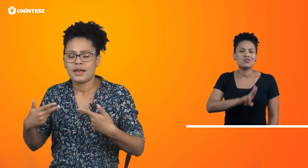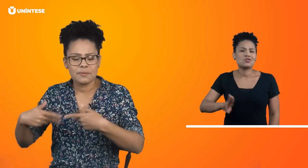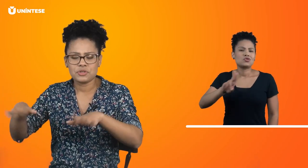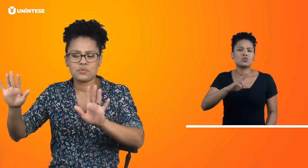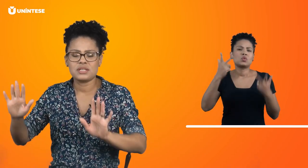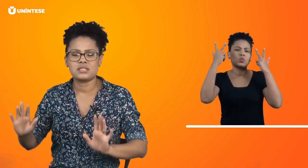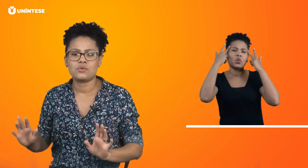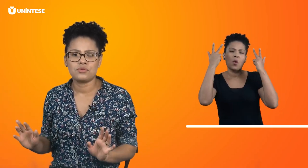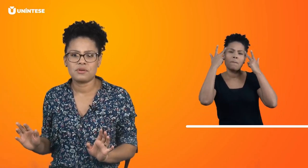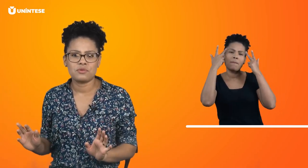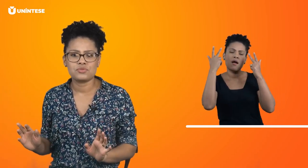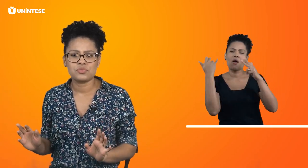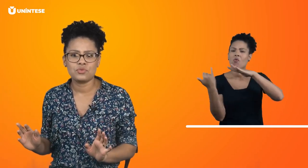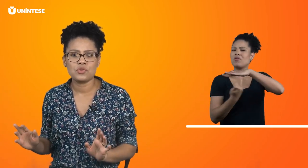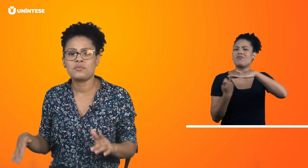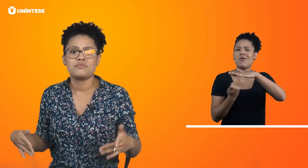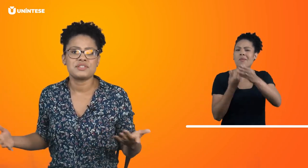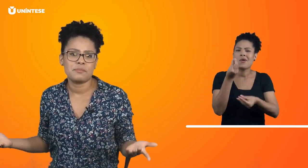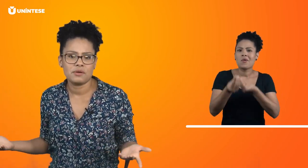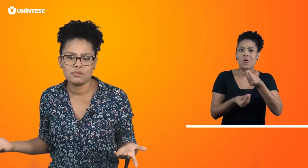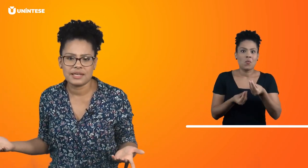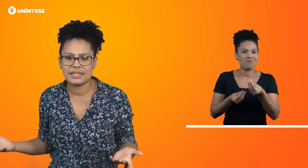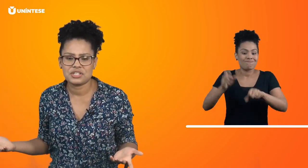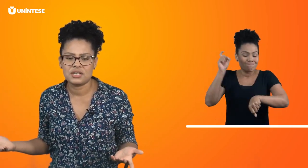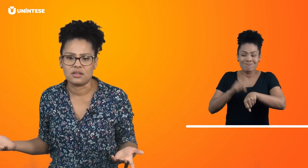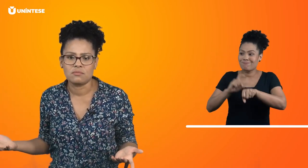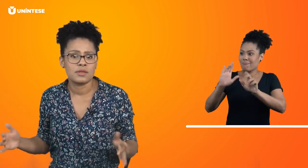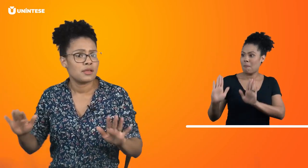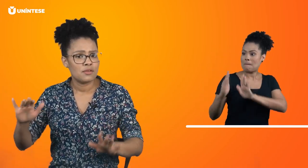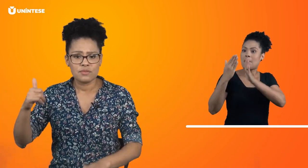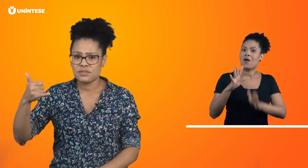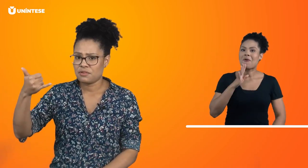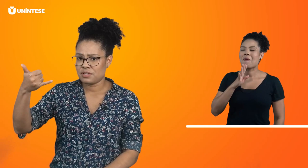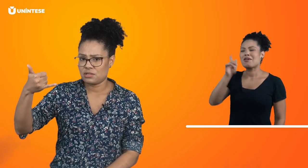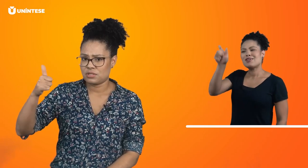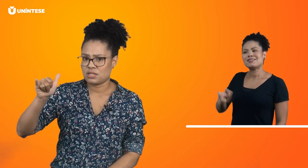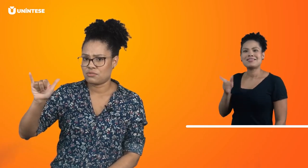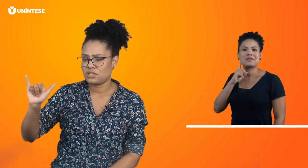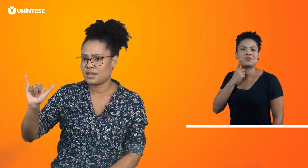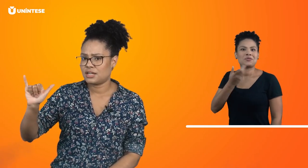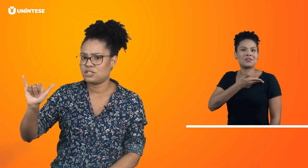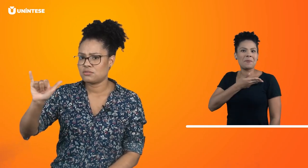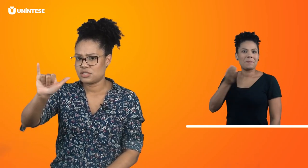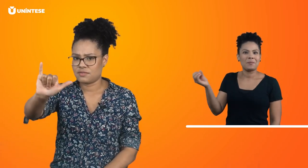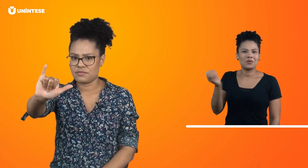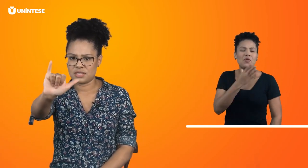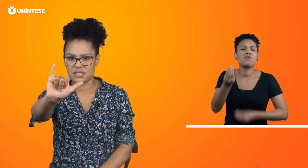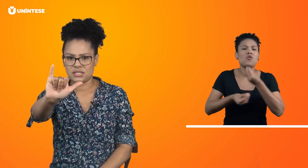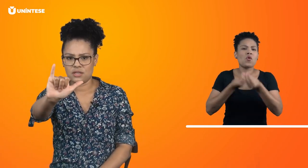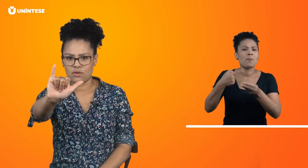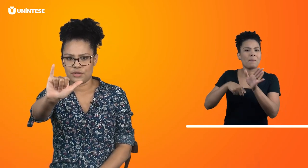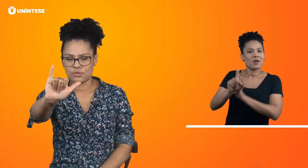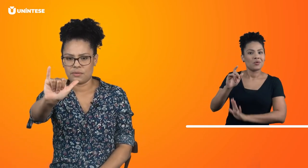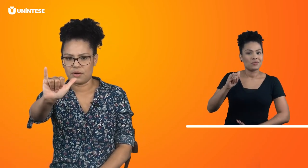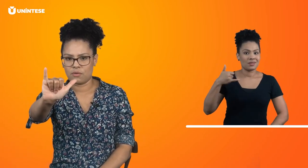Acabou de conhecer um novo amigo surdo. Como é você vai perguntar a idade dele? Você vai fazer o sinal de idade. Você vai fazer assim, ó... Com a sua mão.